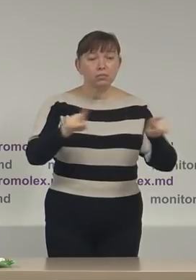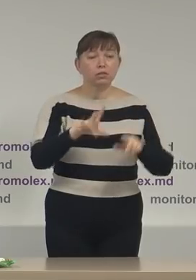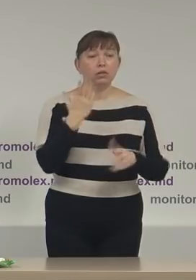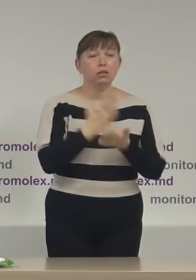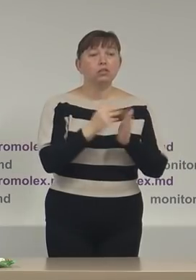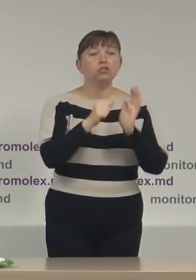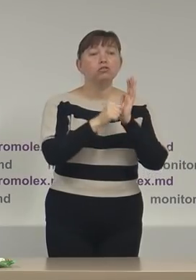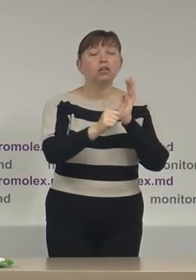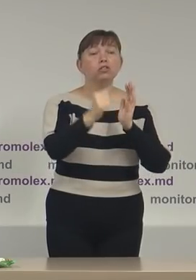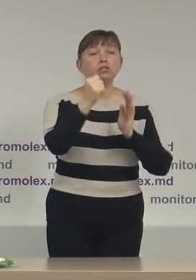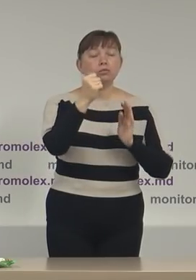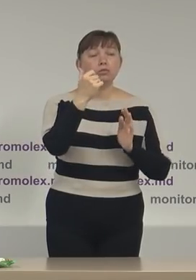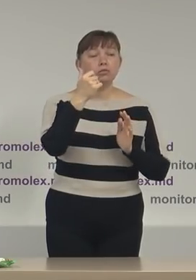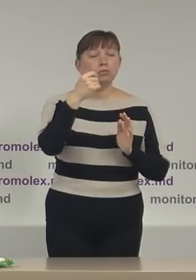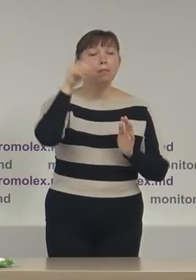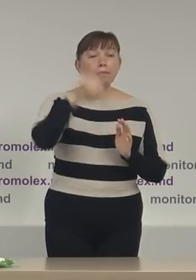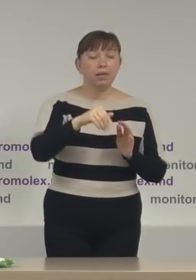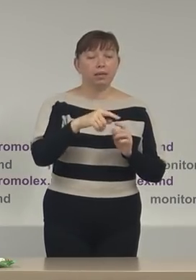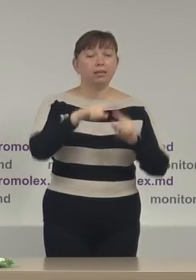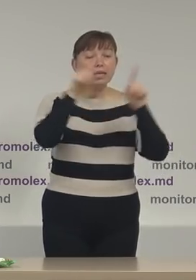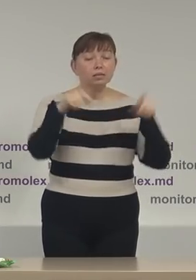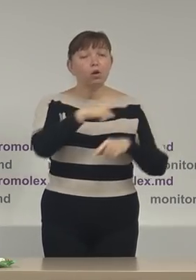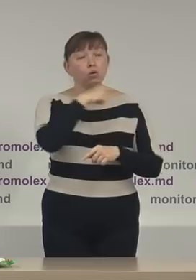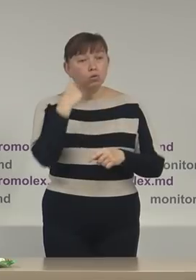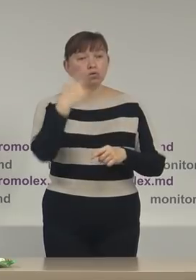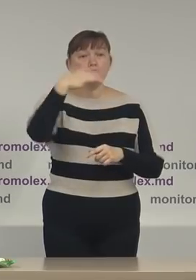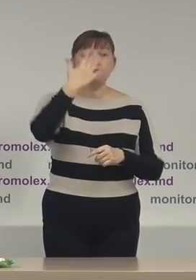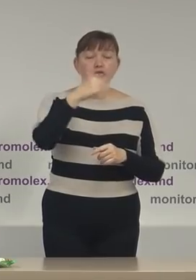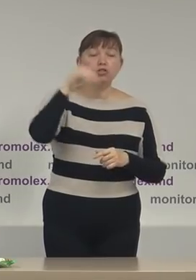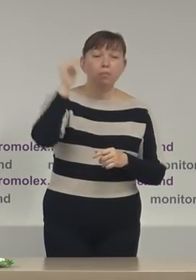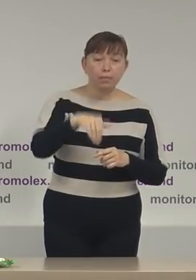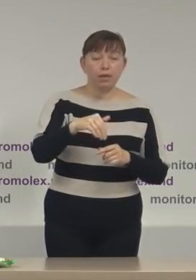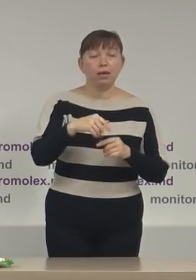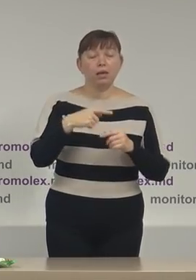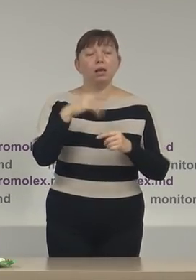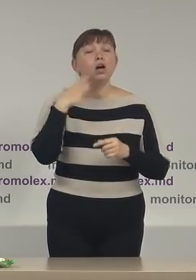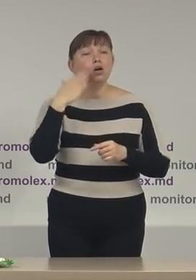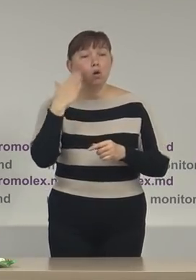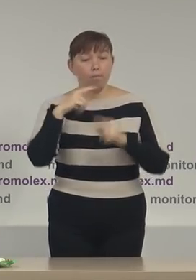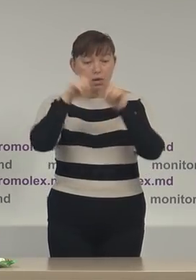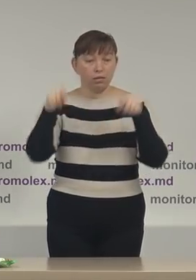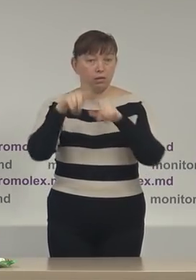de 65.000 de exemplare în limba rusă și 55.000 de exemplare în limba română